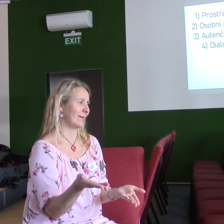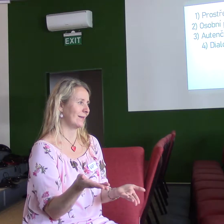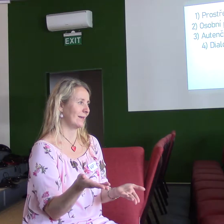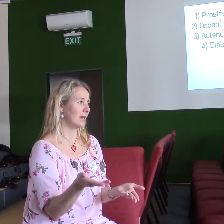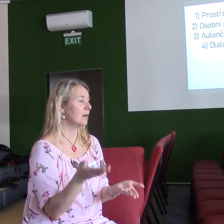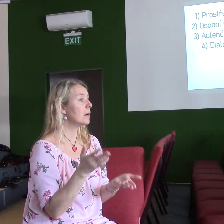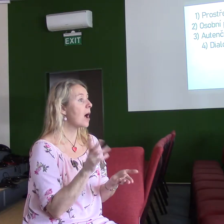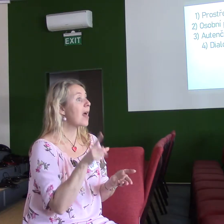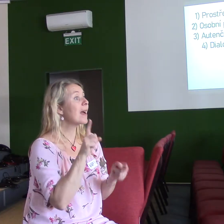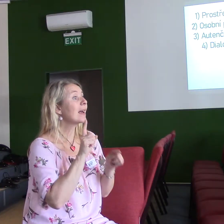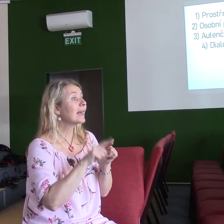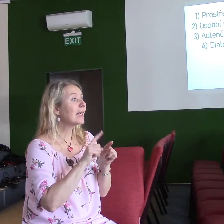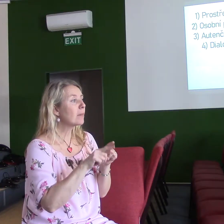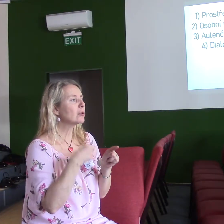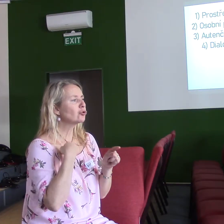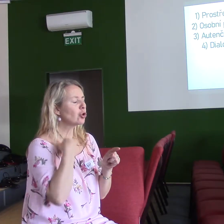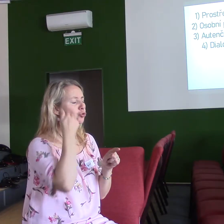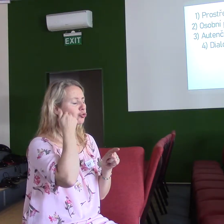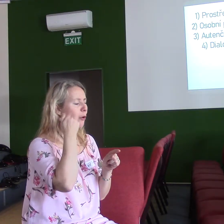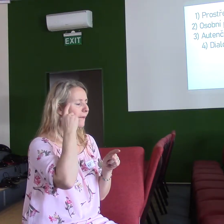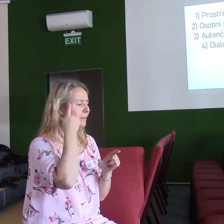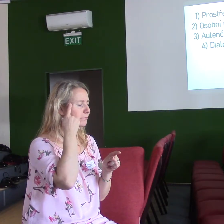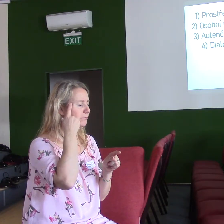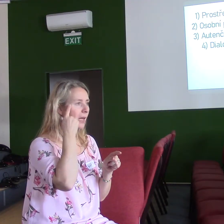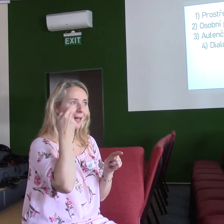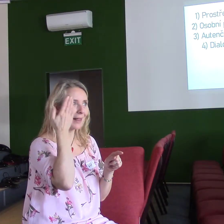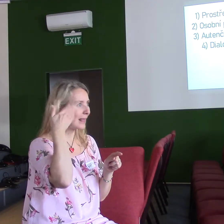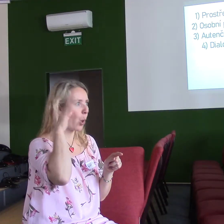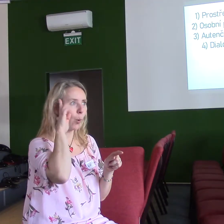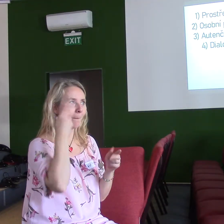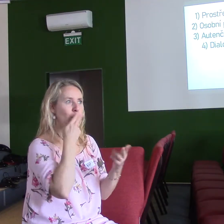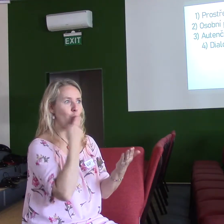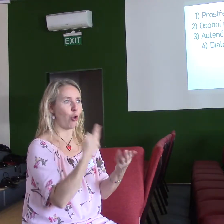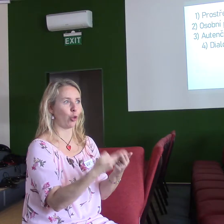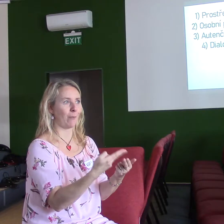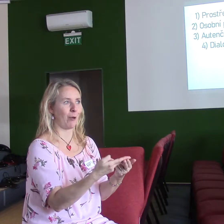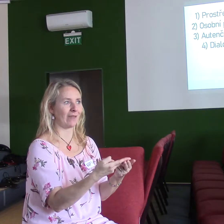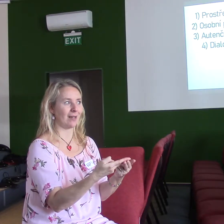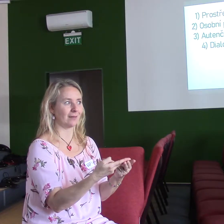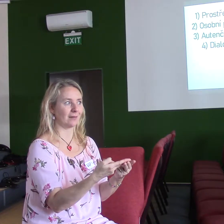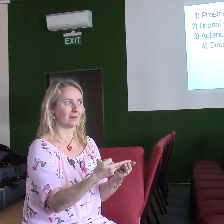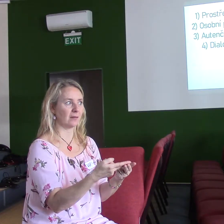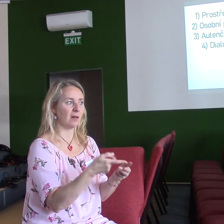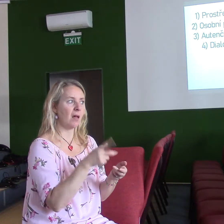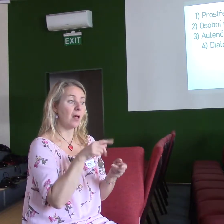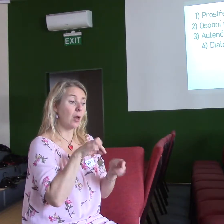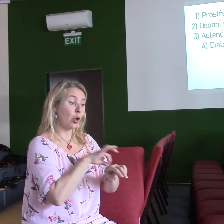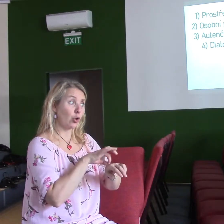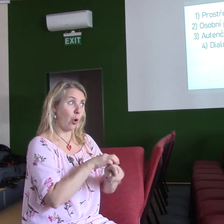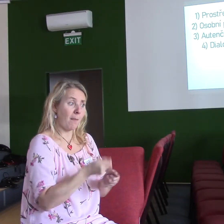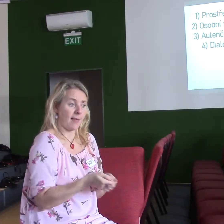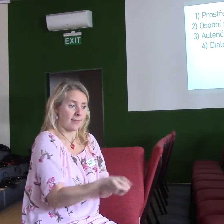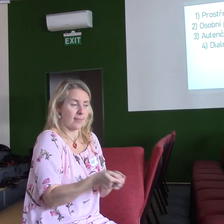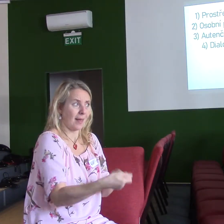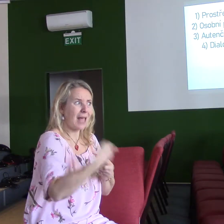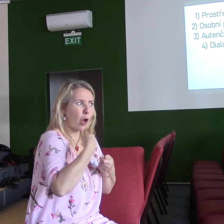chybí rozumová i jiná kritéria pro zásadní rozhodnutí. Jinýma slovama, dnešní doba tlačí na to, aby každý člověk si udělal svoje rozhodnutí.